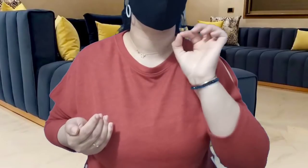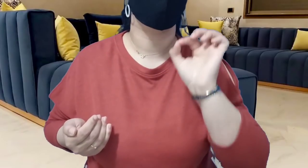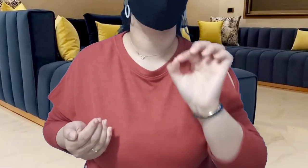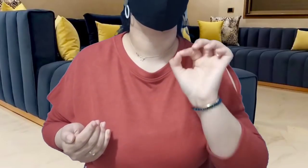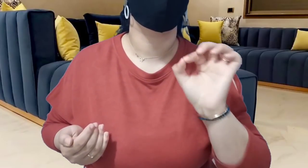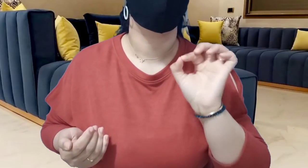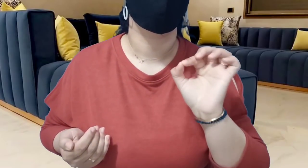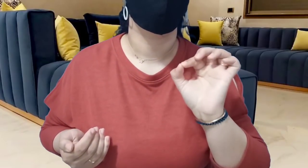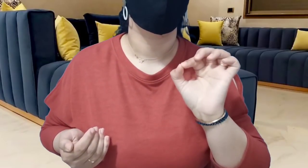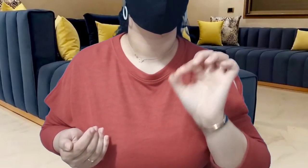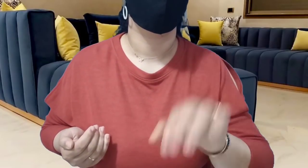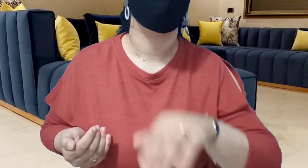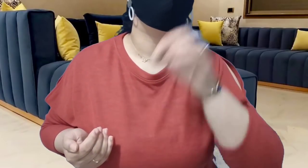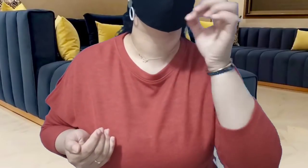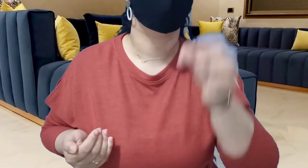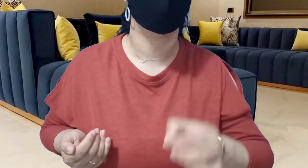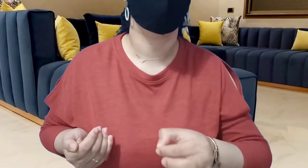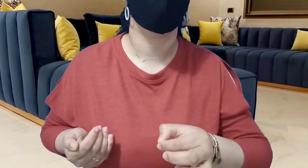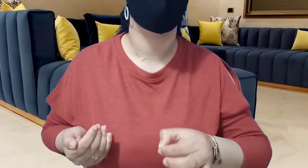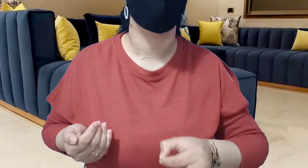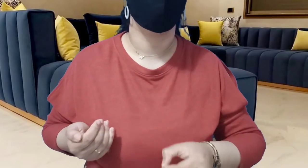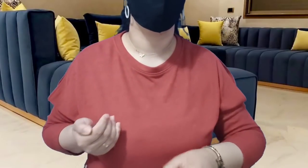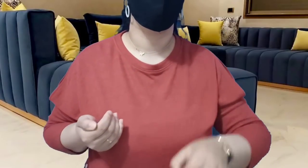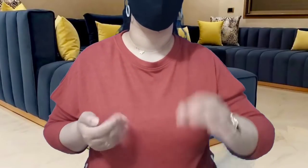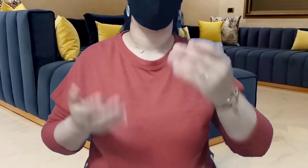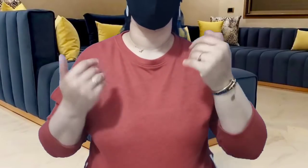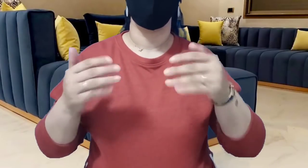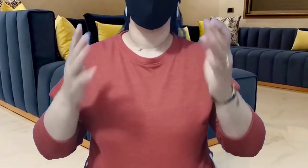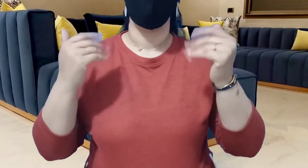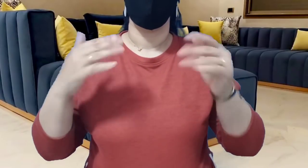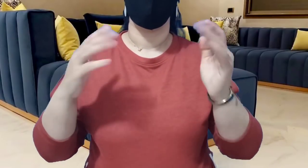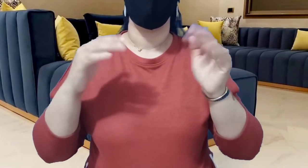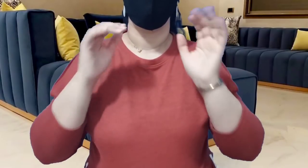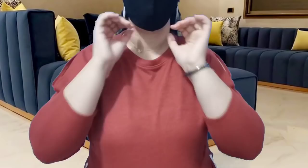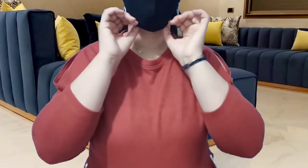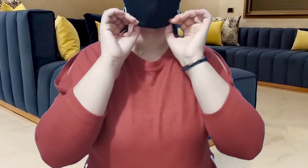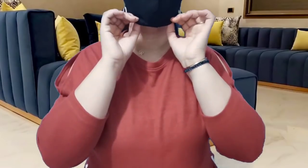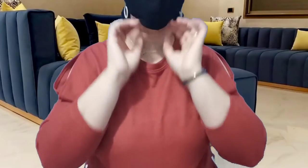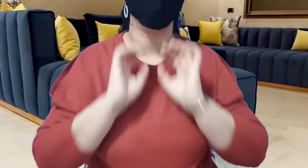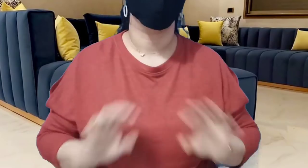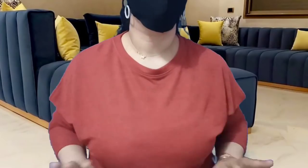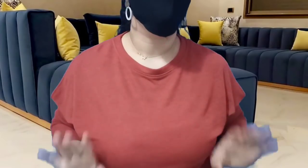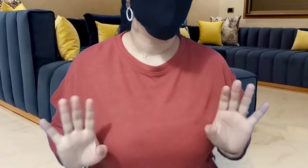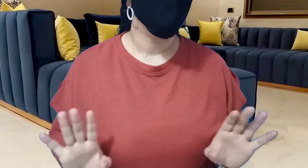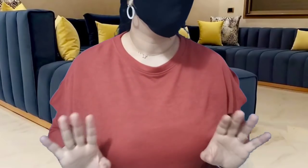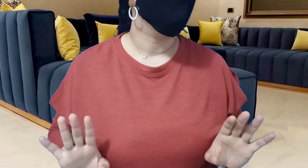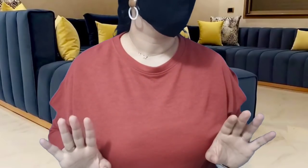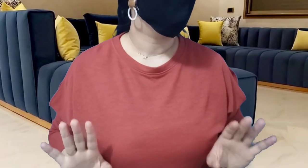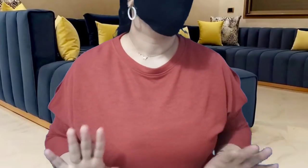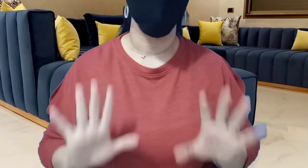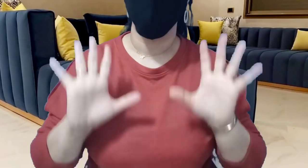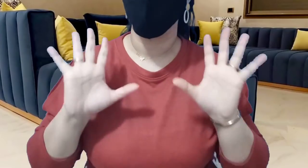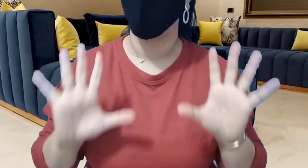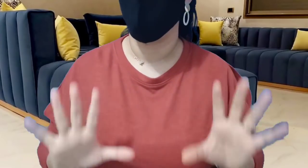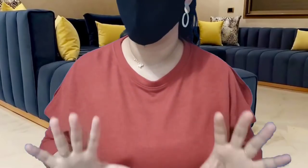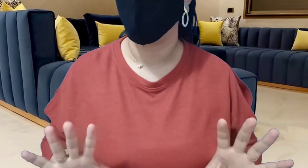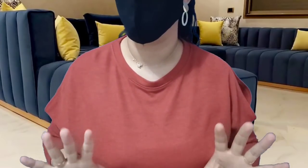شيحيح من الدرجة الأولى أوفات هالي إخواني أخوتي ولادها مسكينة كانت سامحة فيهم